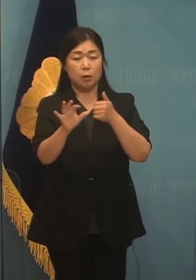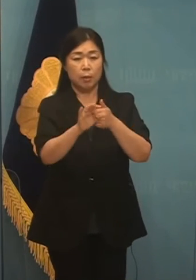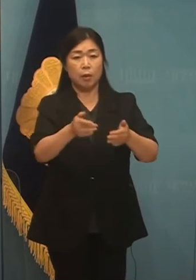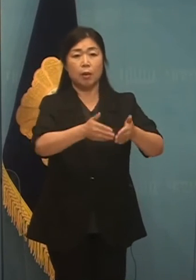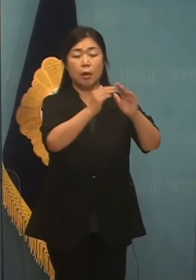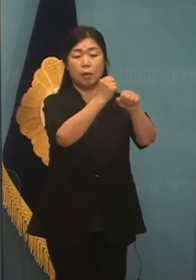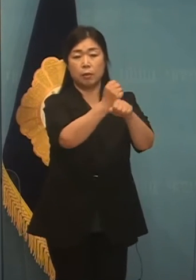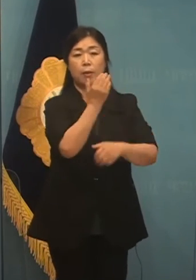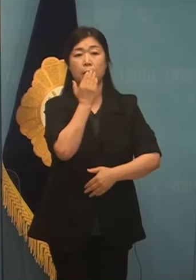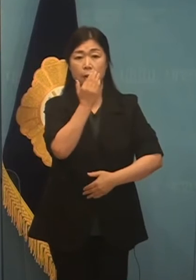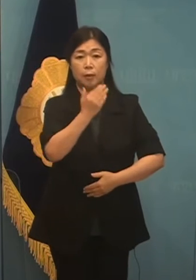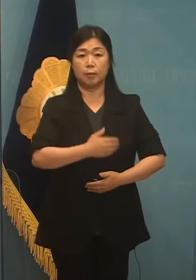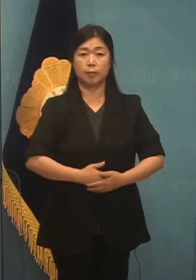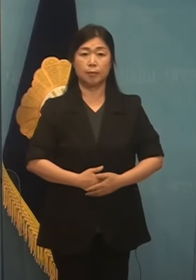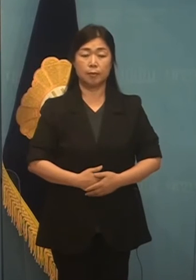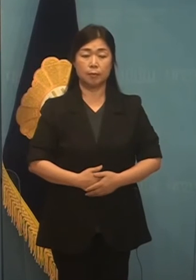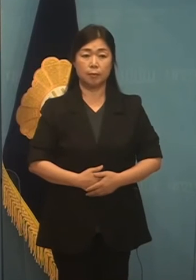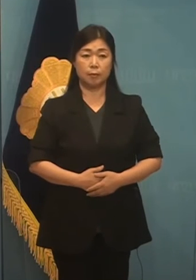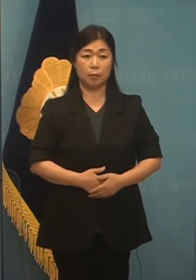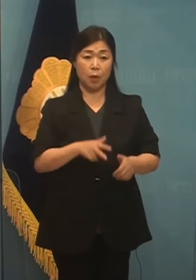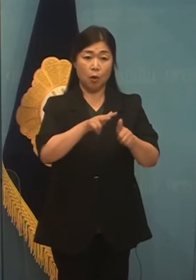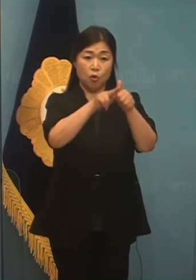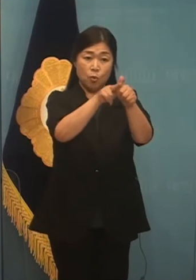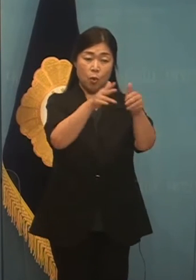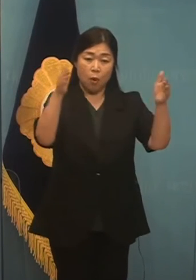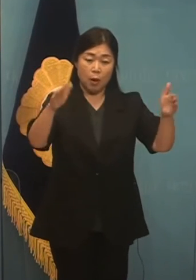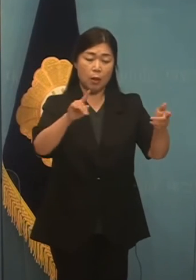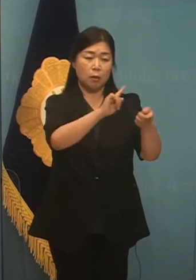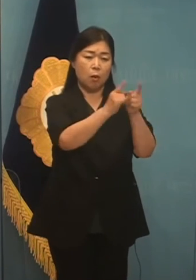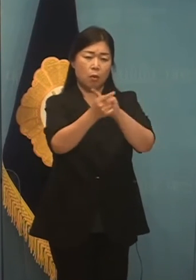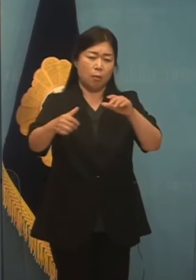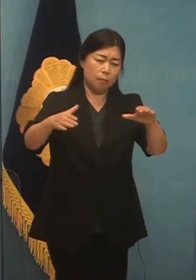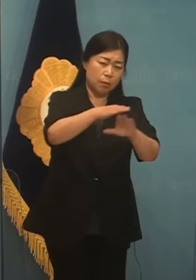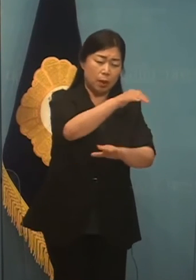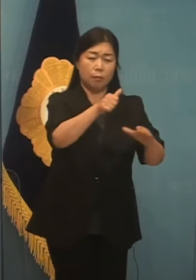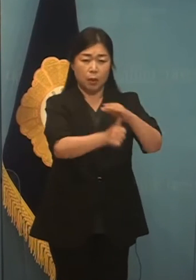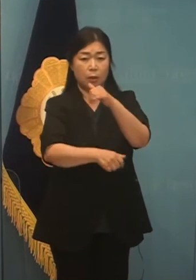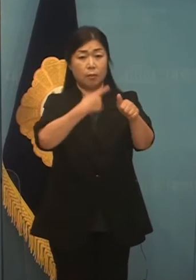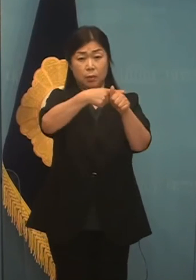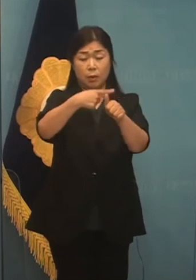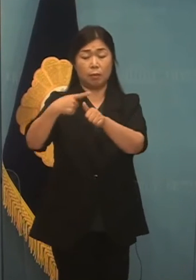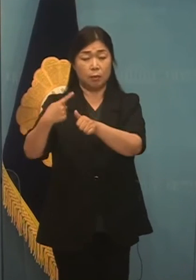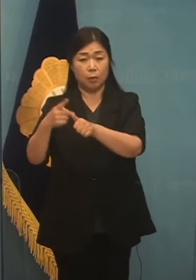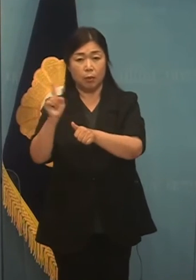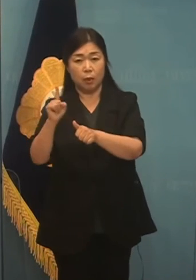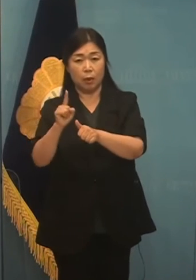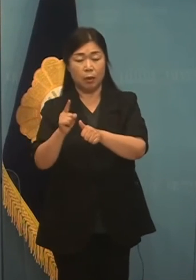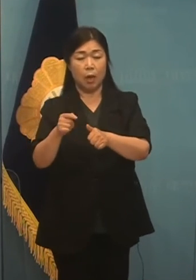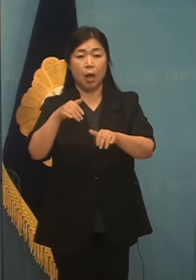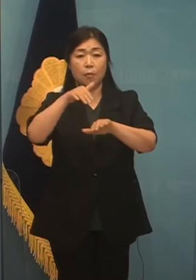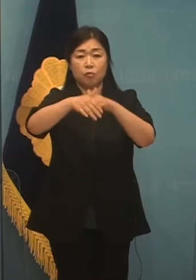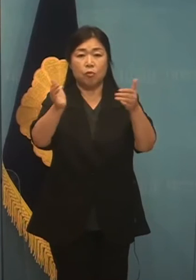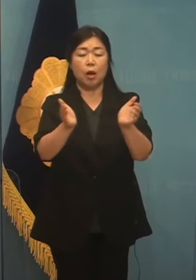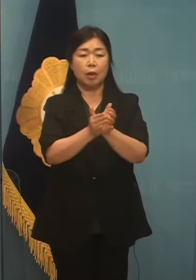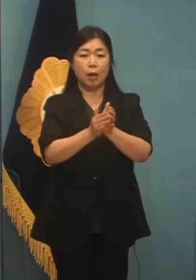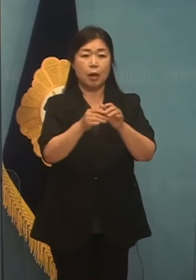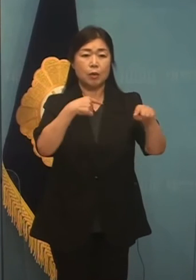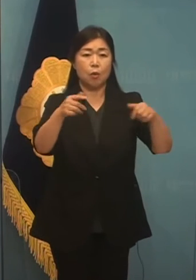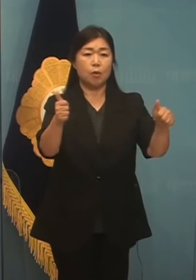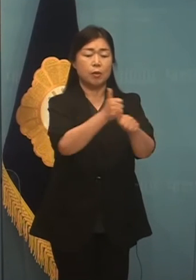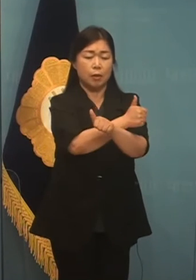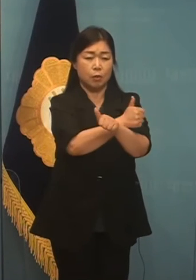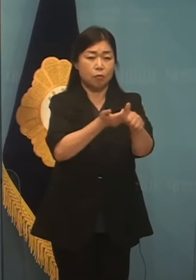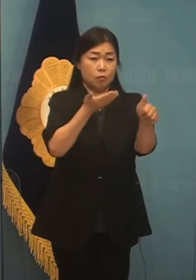상황입니다. 후보 간의 상호 비방과 대거티부 방치는 민주당의 정권 재창출에